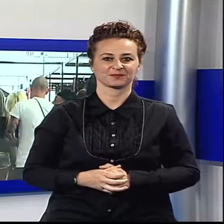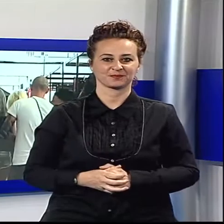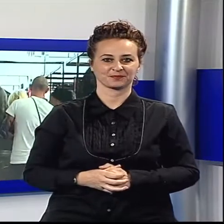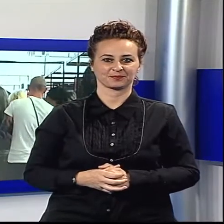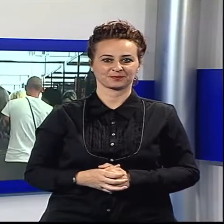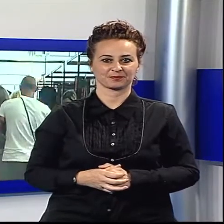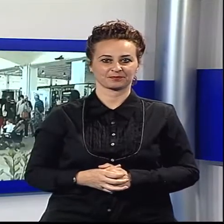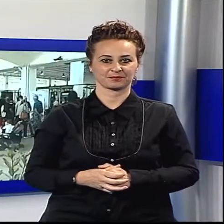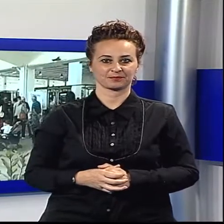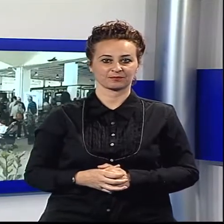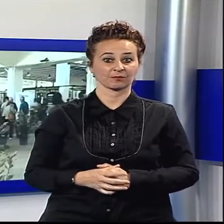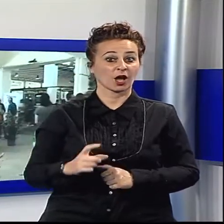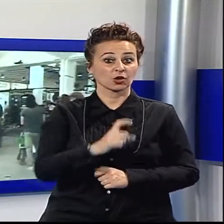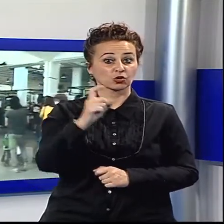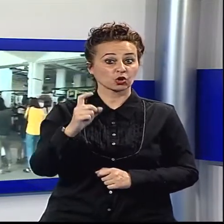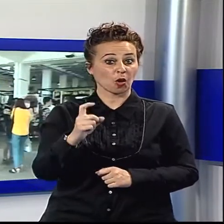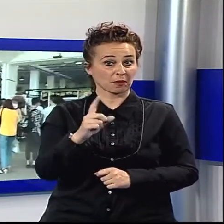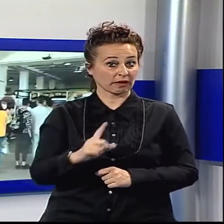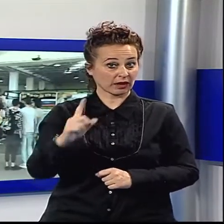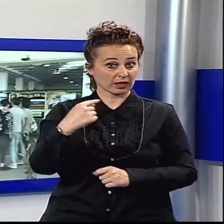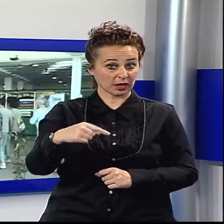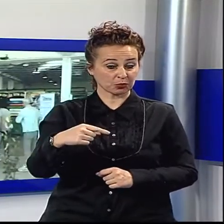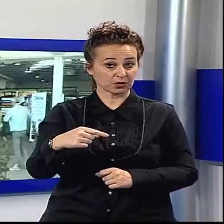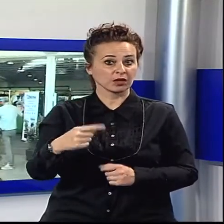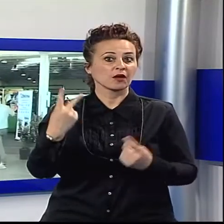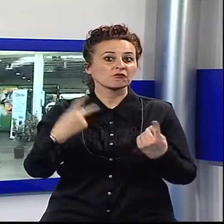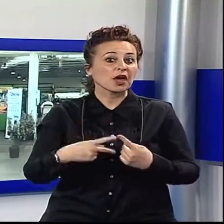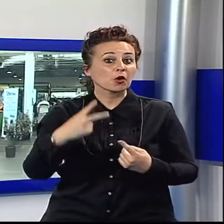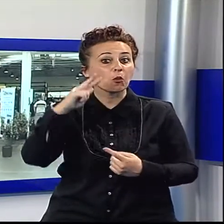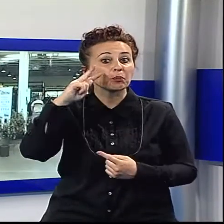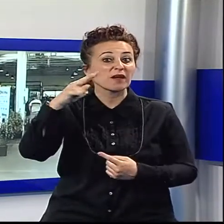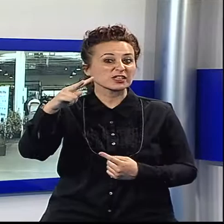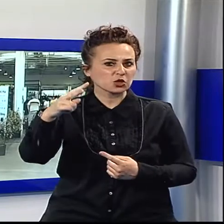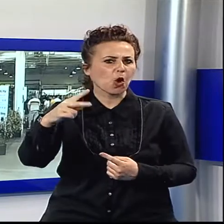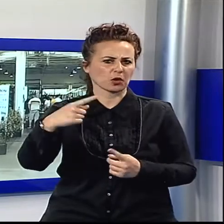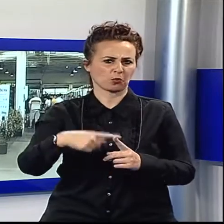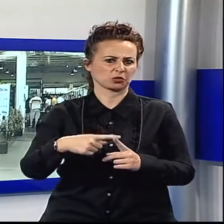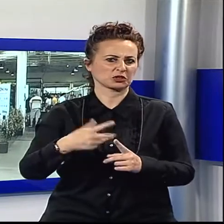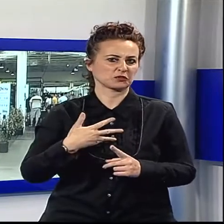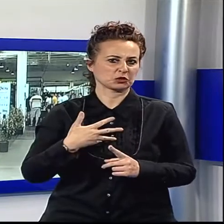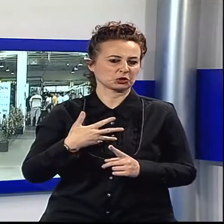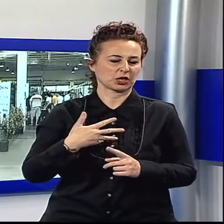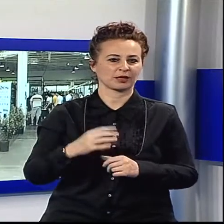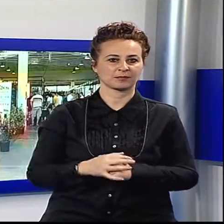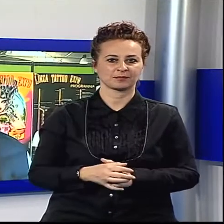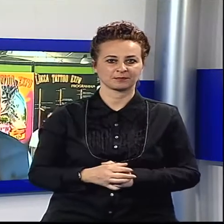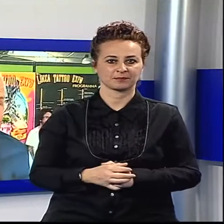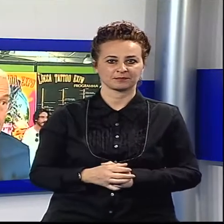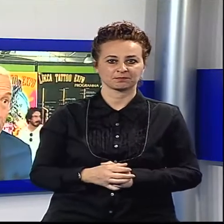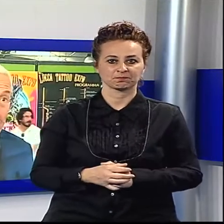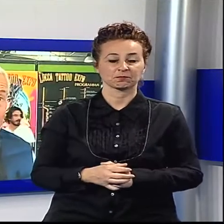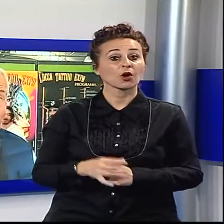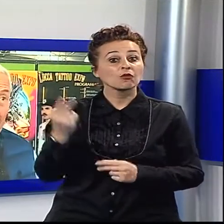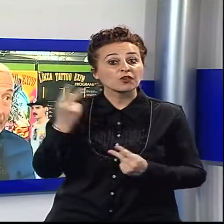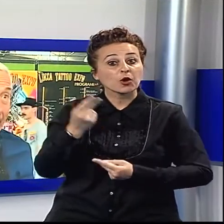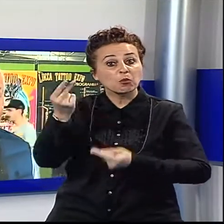tatuaggi. Una domenica che si è aperta sotto il segno delle migliori prospettive, come ci ha detto l'organizzatore Francesco Cerasomma. Il bilancio